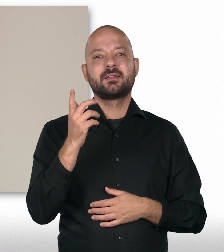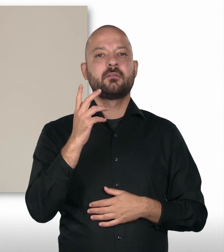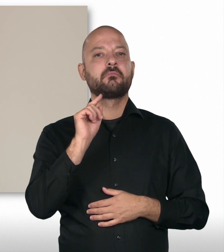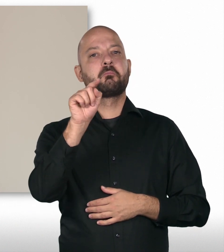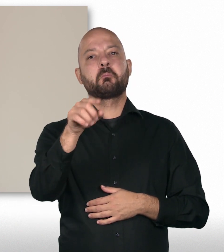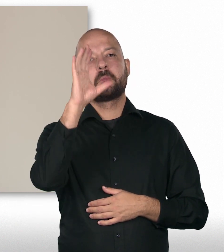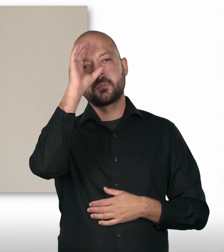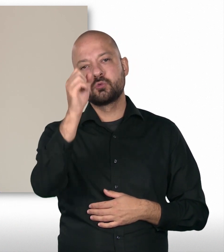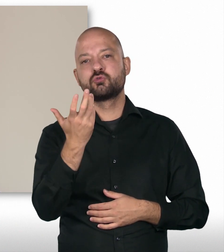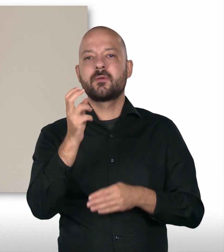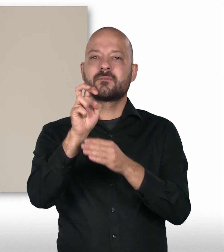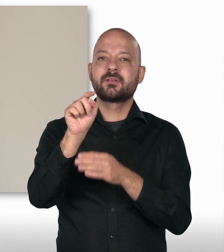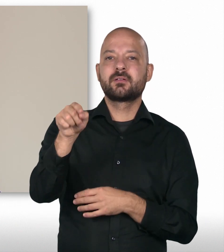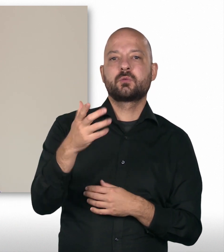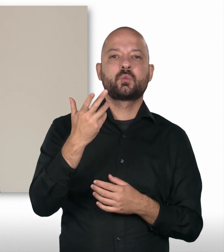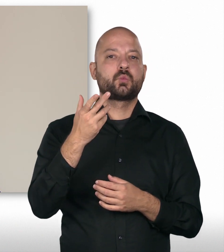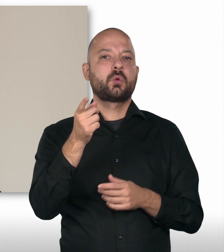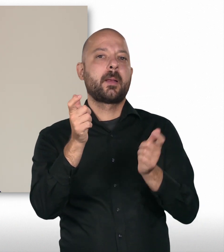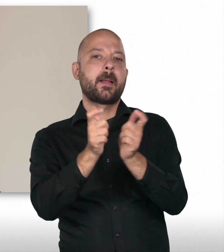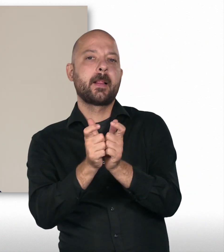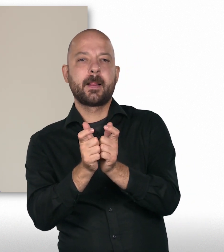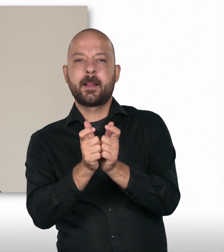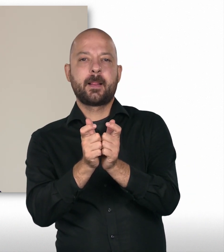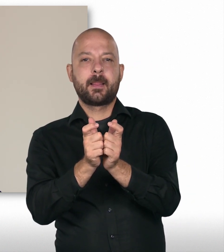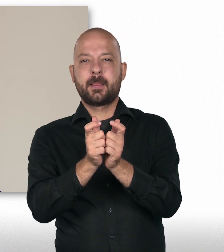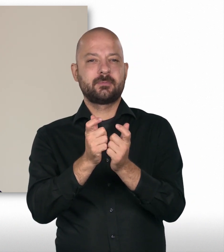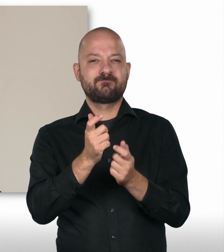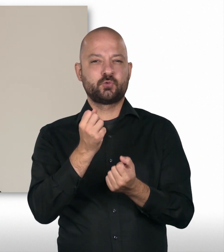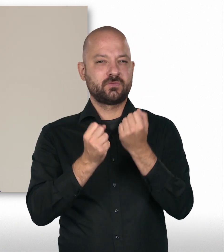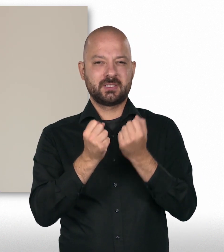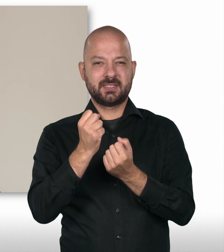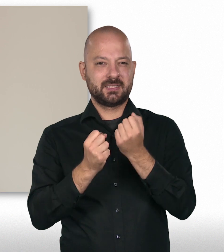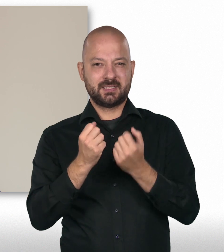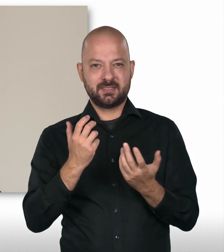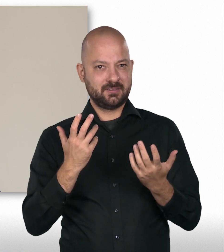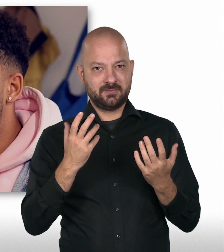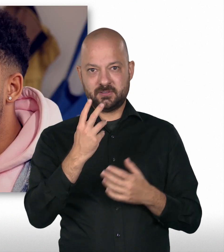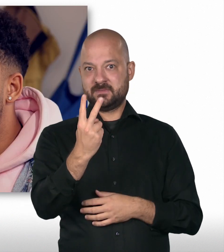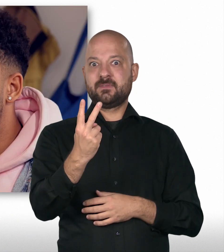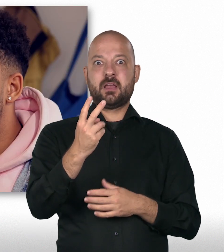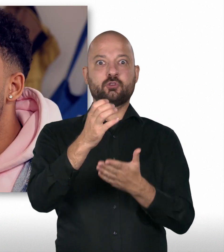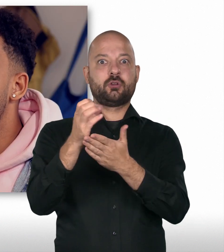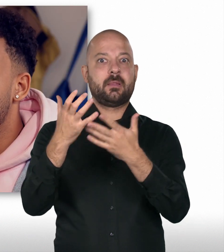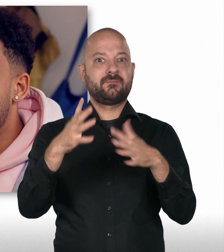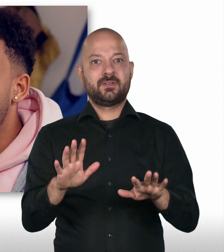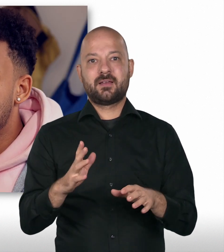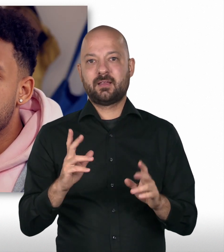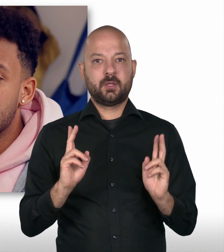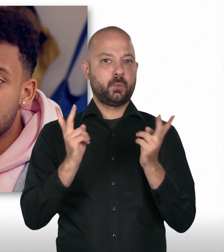an Botschaften oder Vertretungen gehen, die sehr klein sind, weil da dann wahrscheinlich nicht zwei aus derselben Laufbahn gleichzeitig